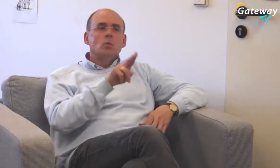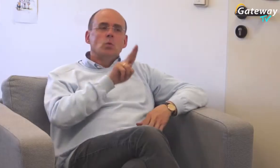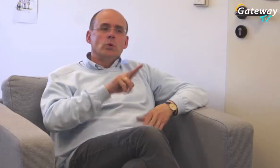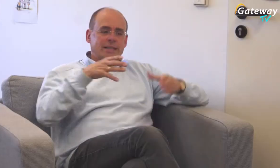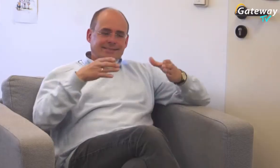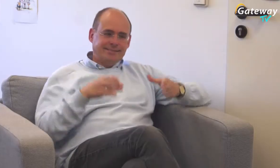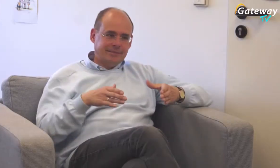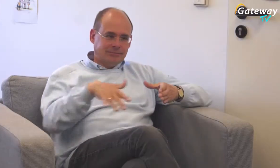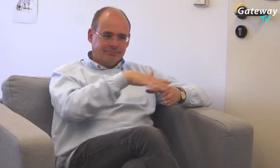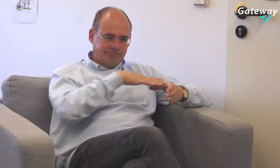Gut